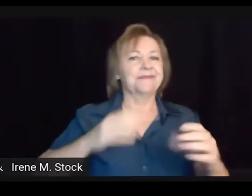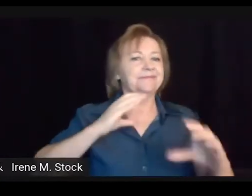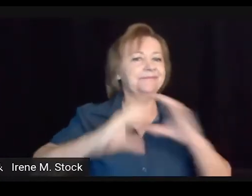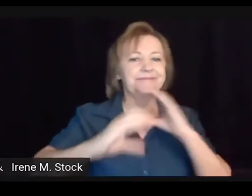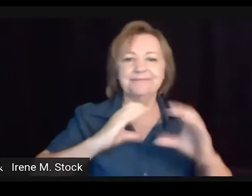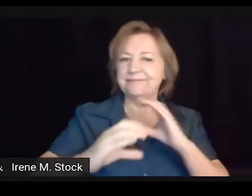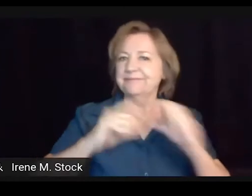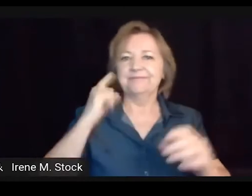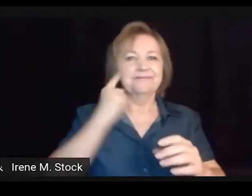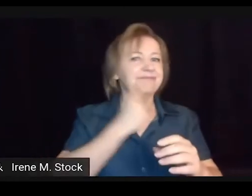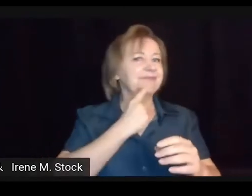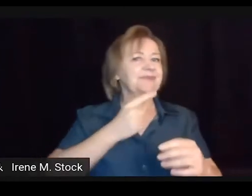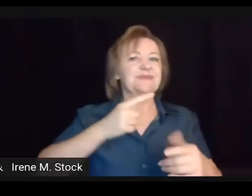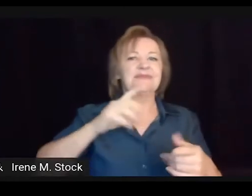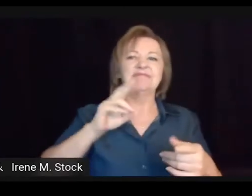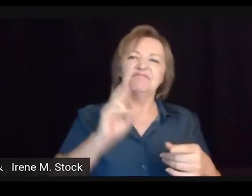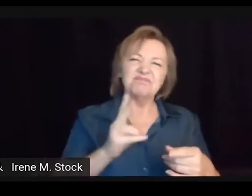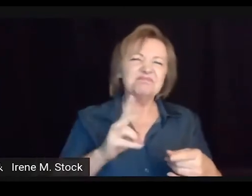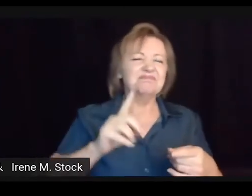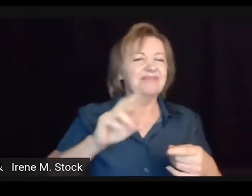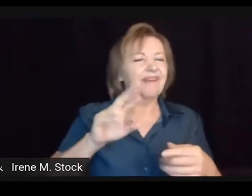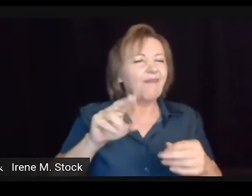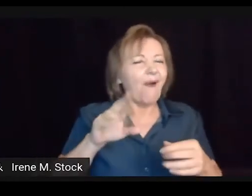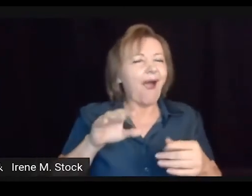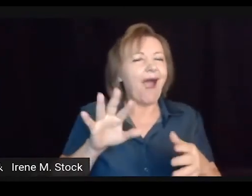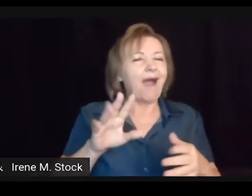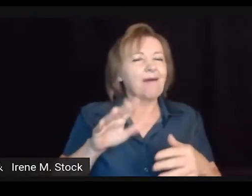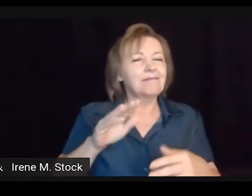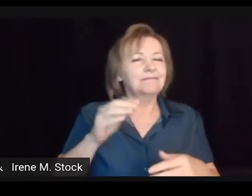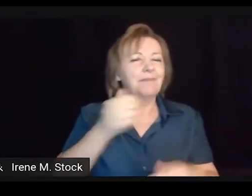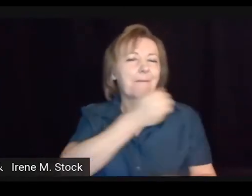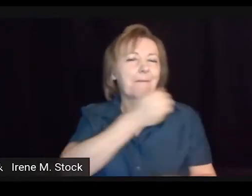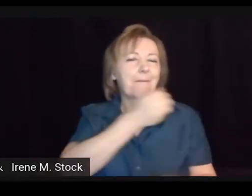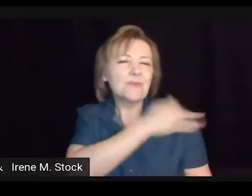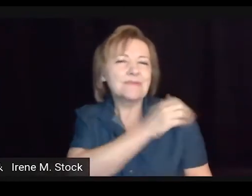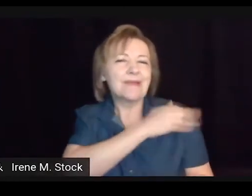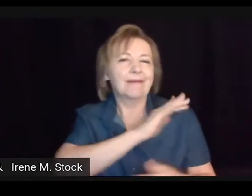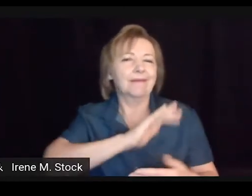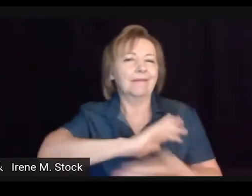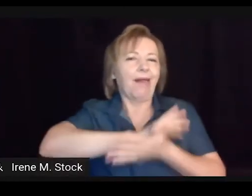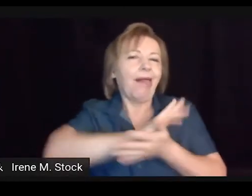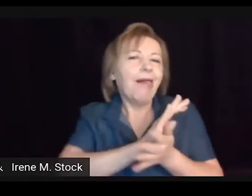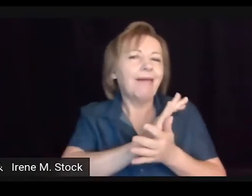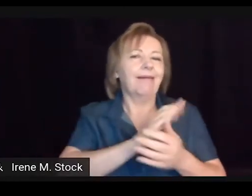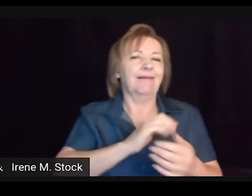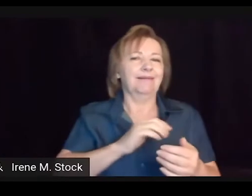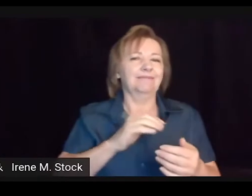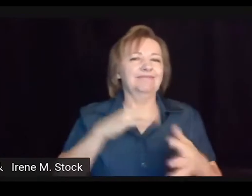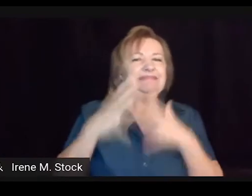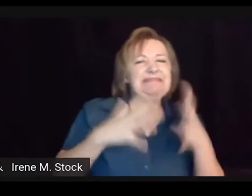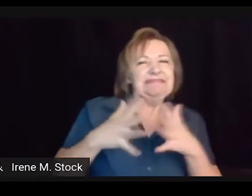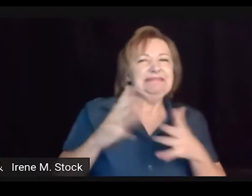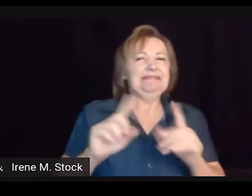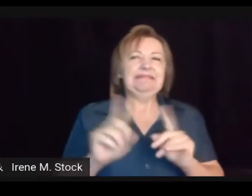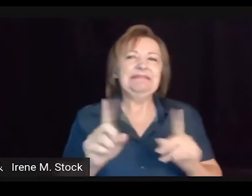homologada. Porém, não existe esse respeito, né, a gente ainda tem muito